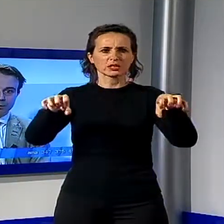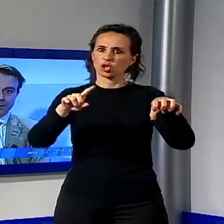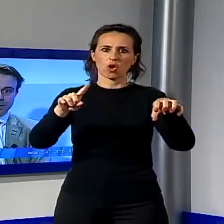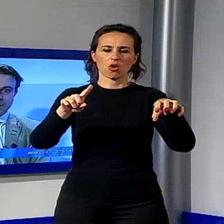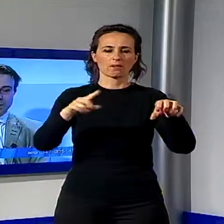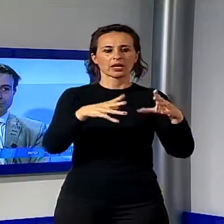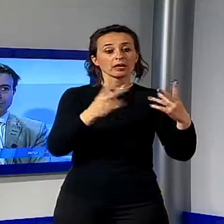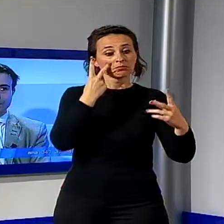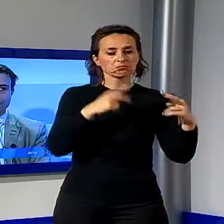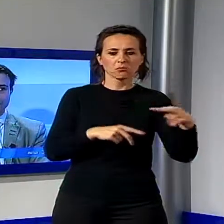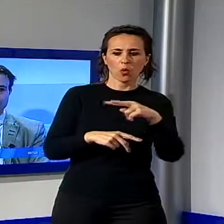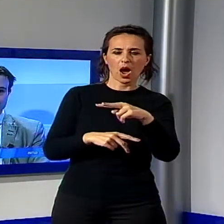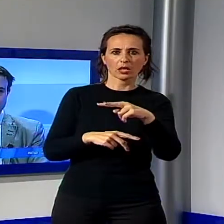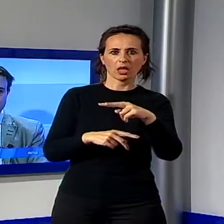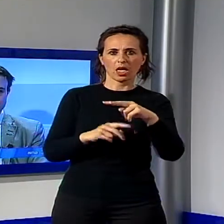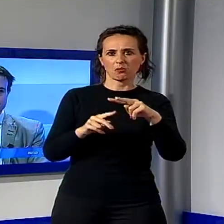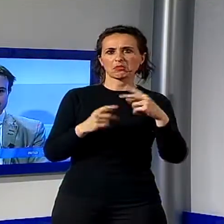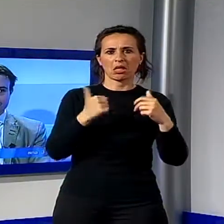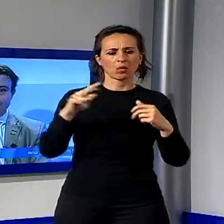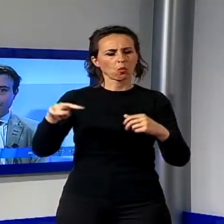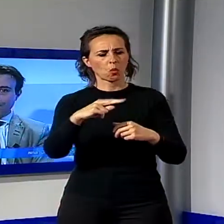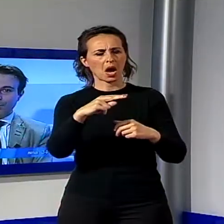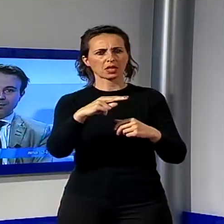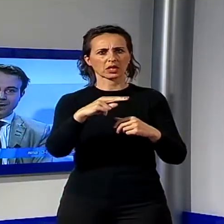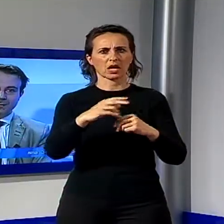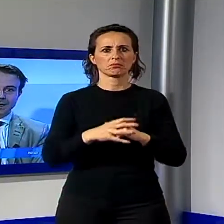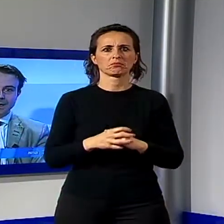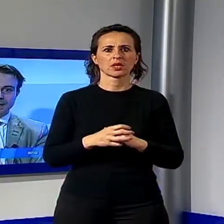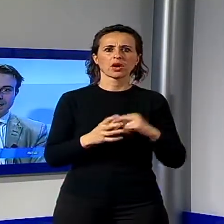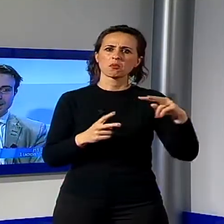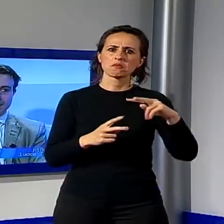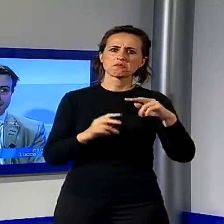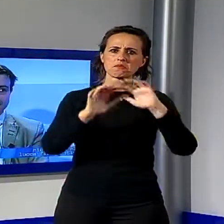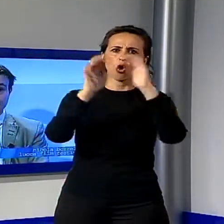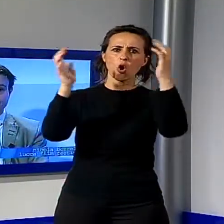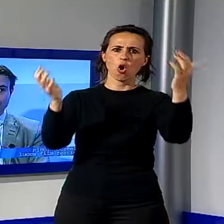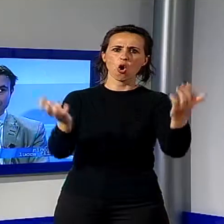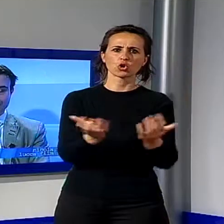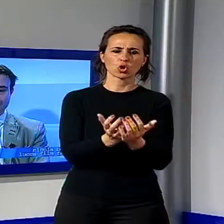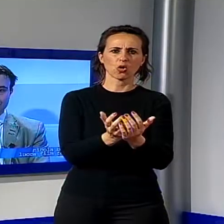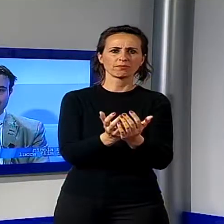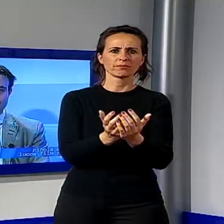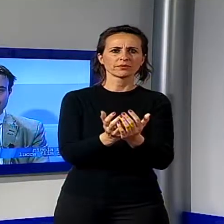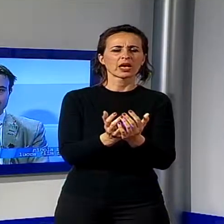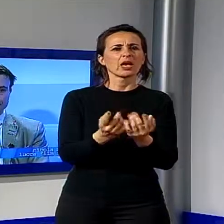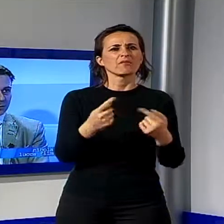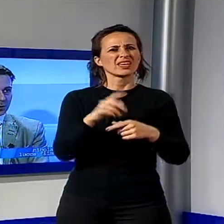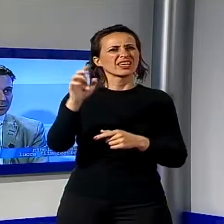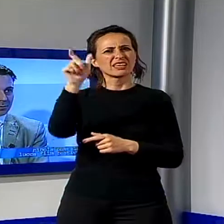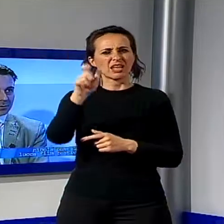a tutto il resto del mondo e un pochino meno magari all'Italia o all'Europa, cosa che invece, come ovviamente,